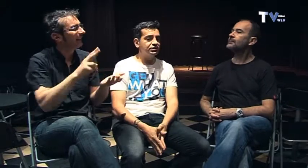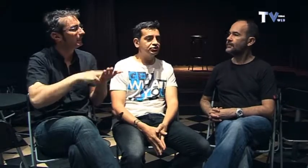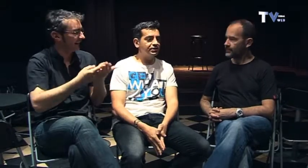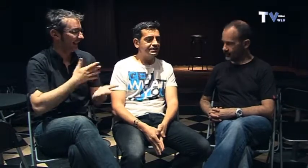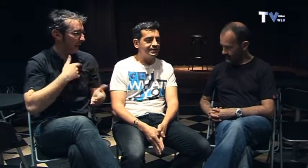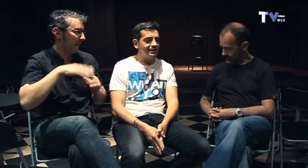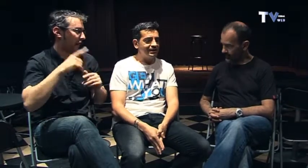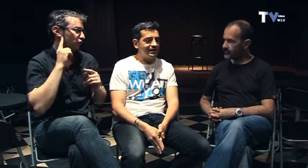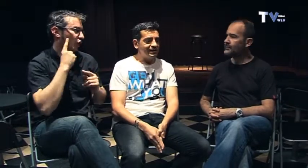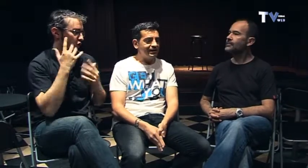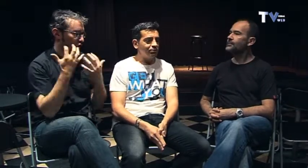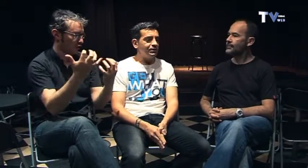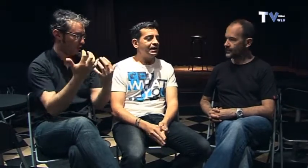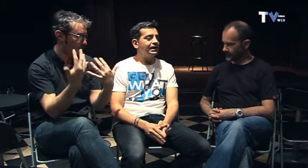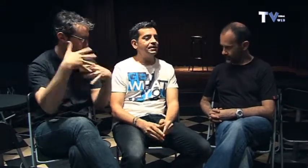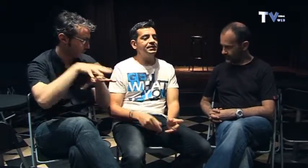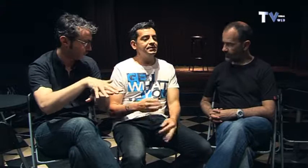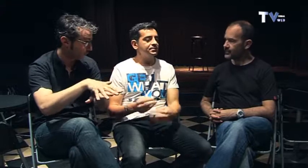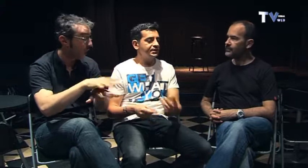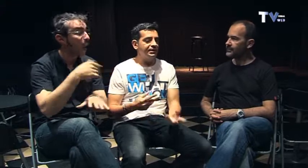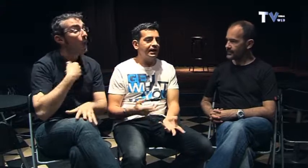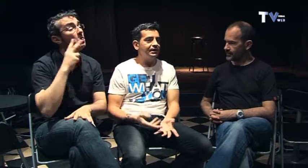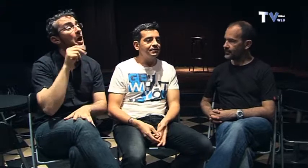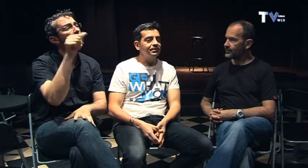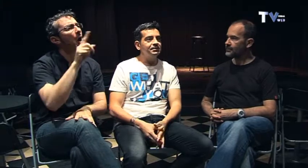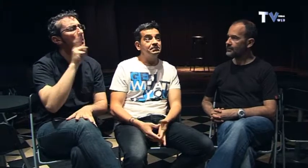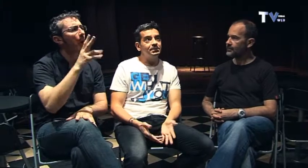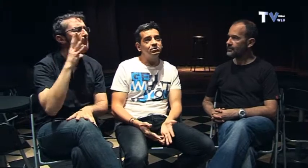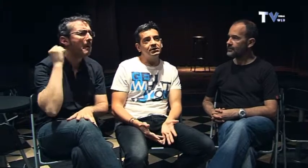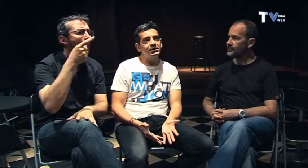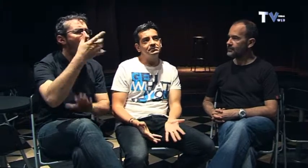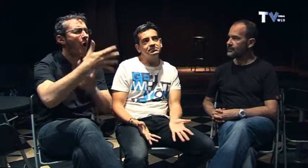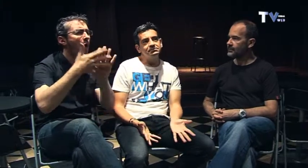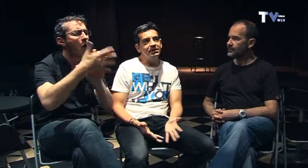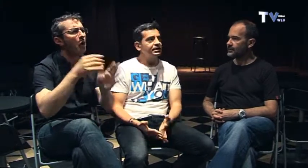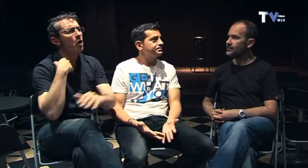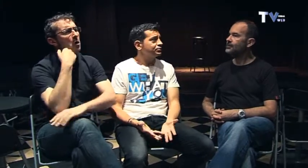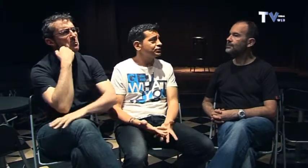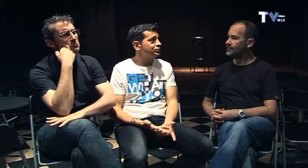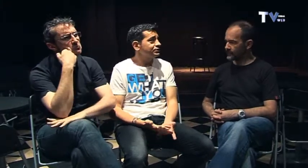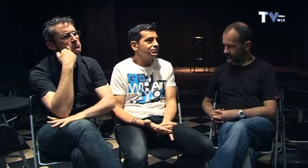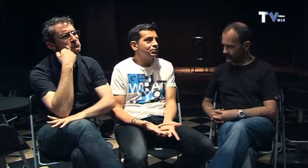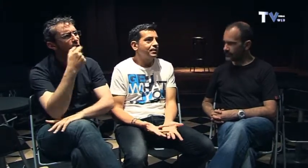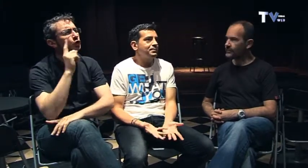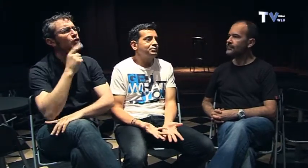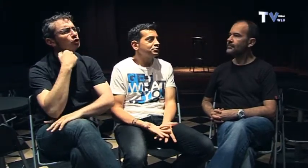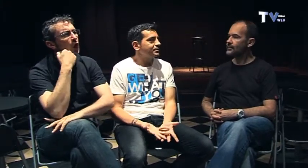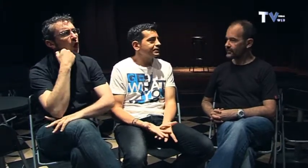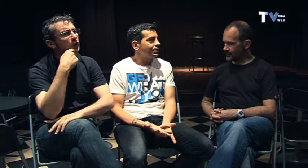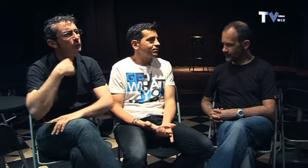sordas y un día que le vi signar me pregunté vaya, las personas sordas nunca habrán visto un espectáculo